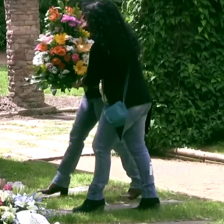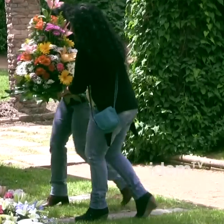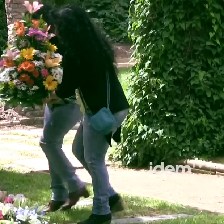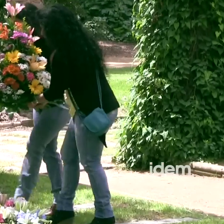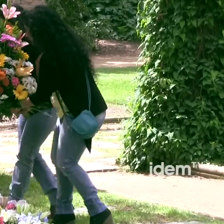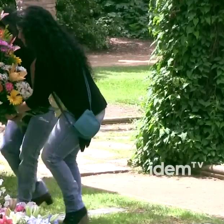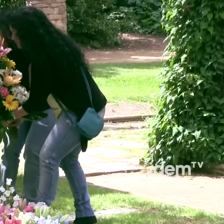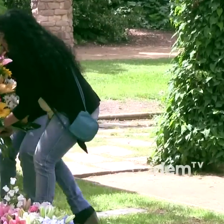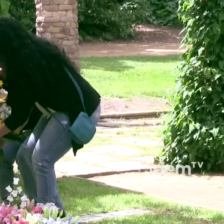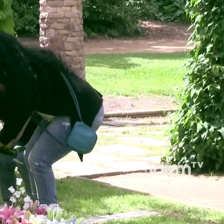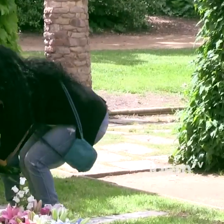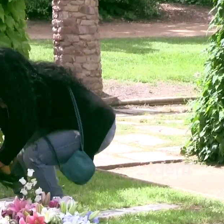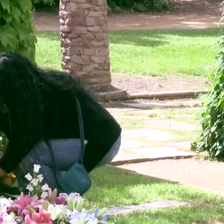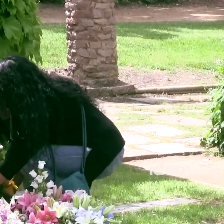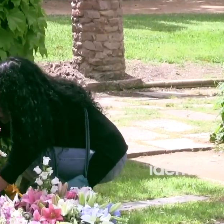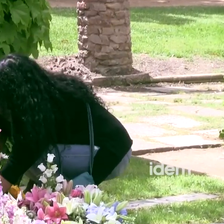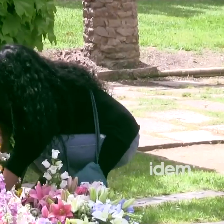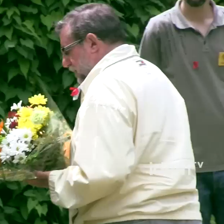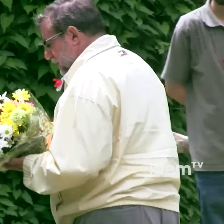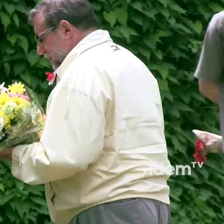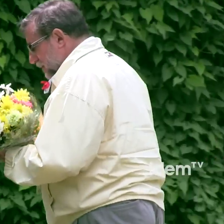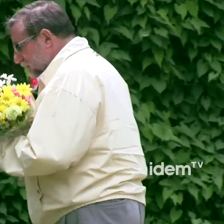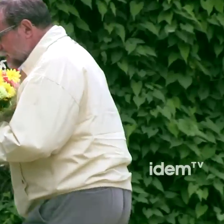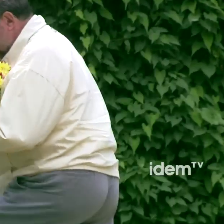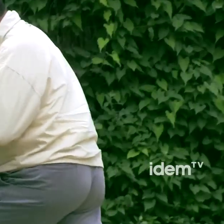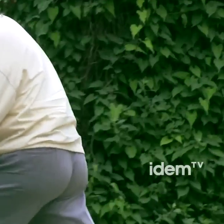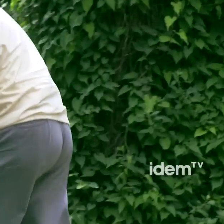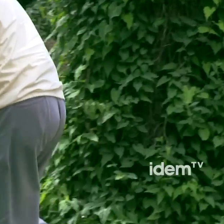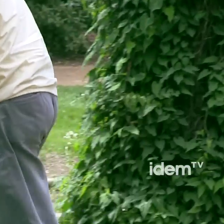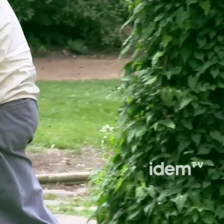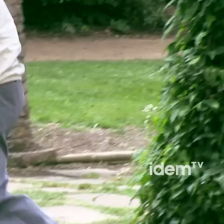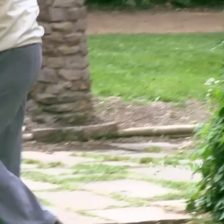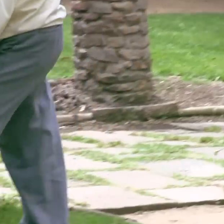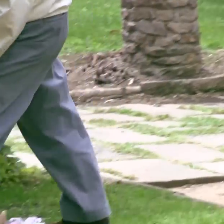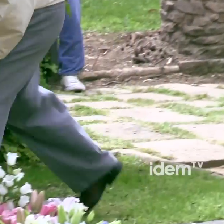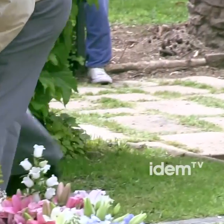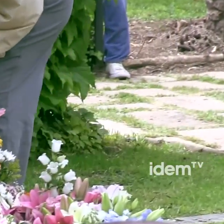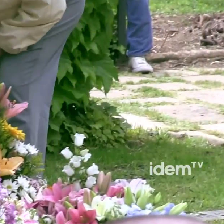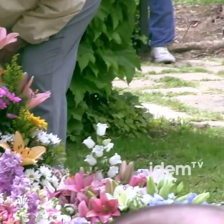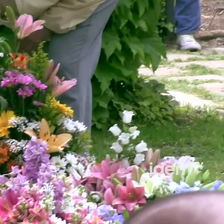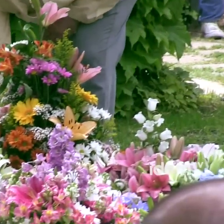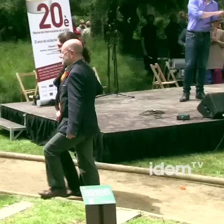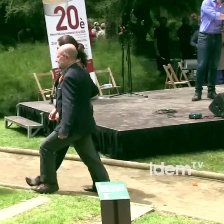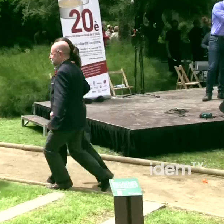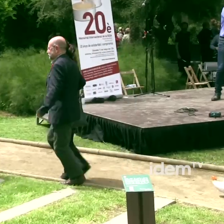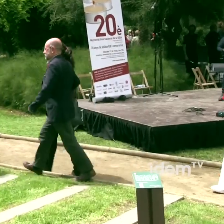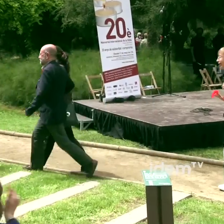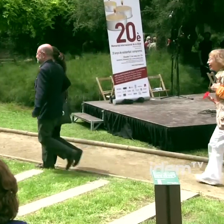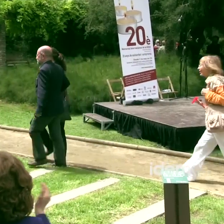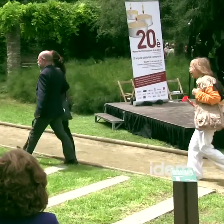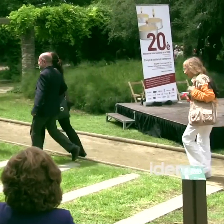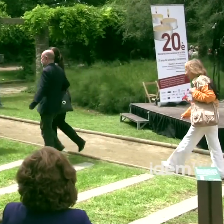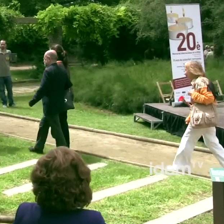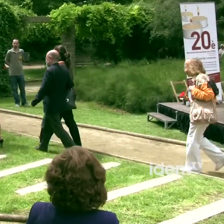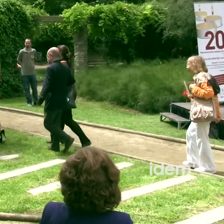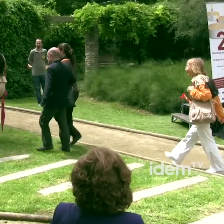escrúpols, els impediren i fins i tot acomiadar-se en els moments finals. No hem d'oblidar el patiment